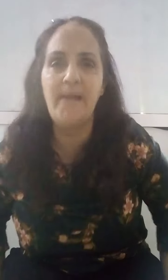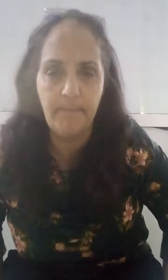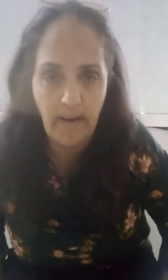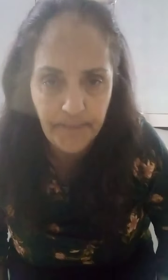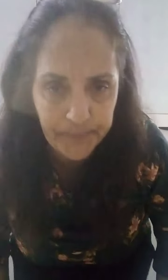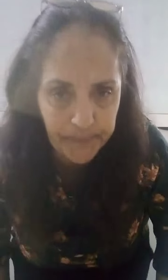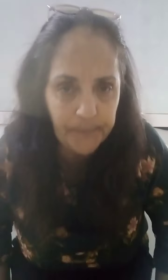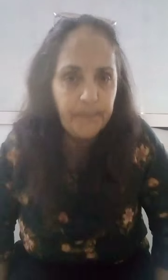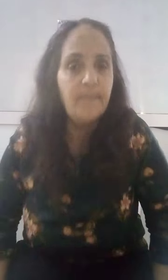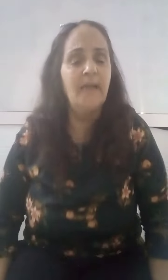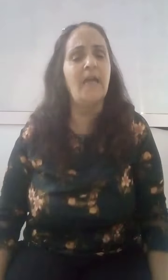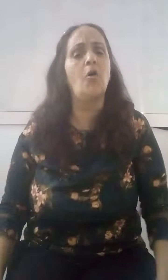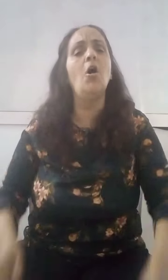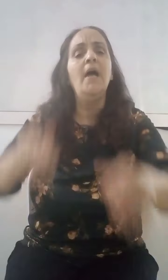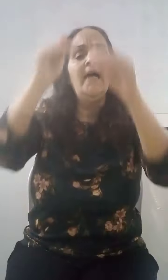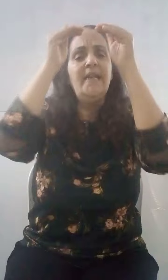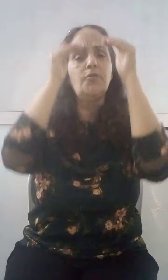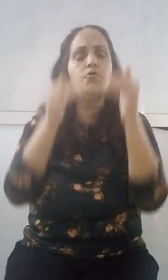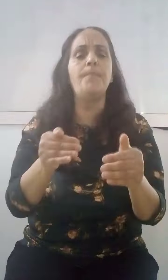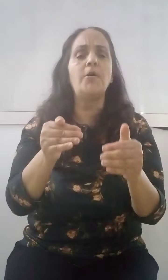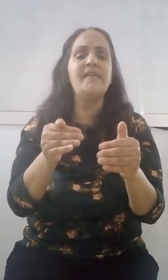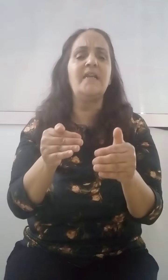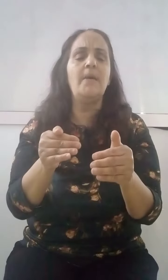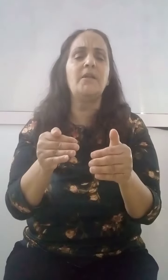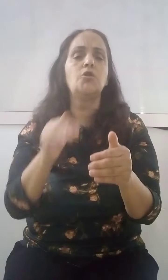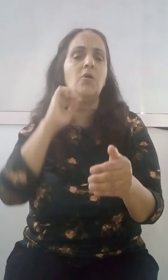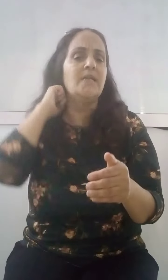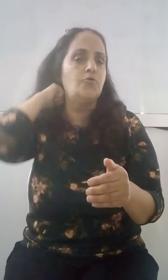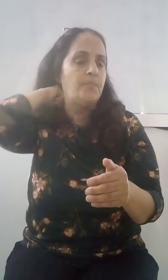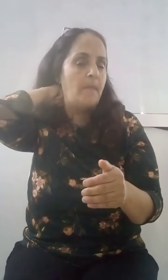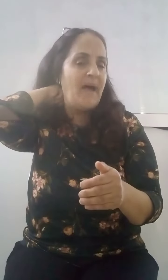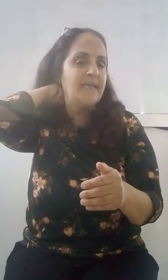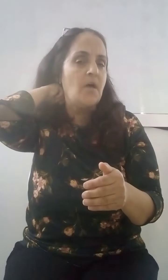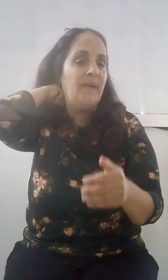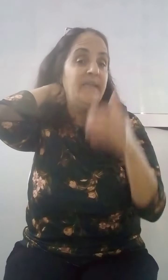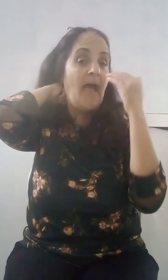أن تكون